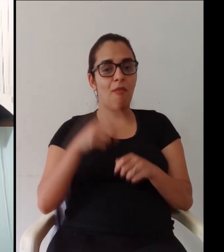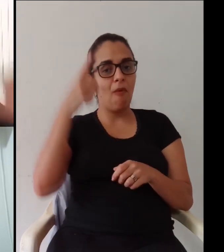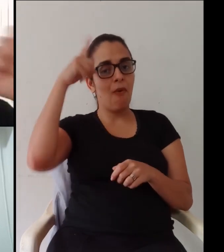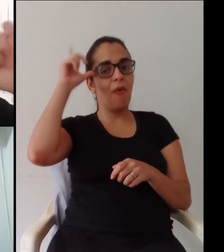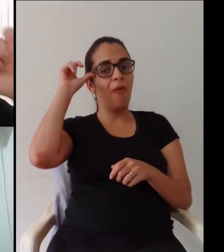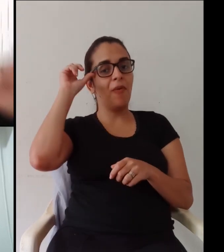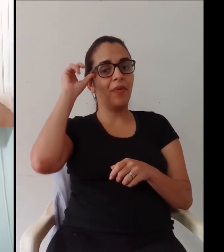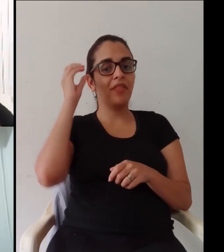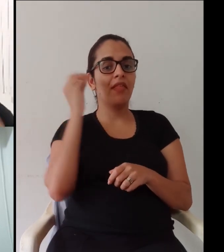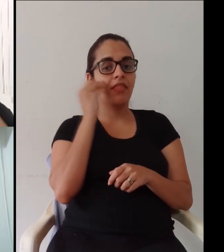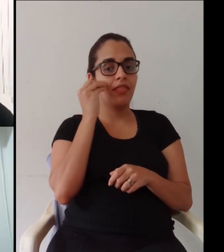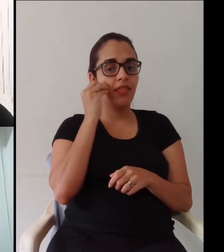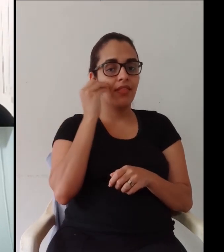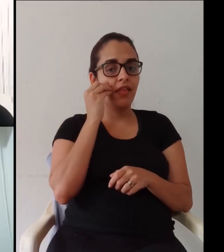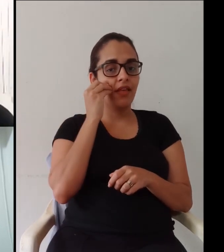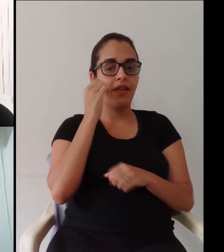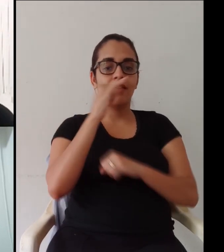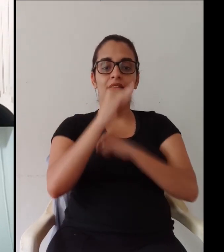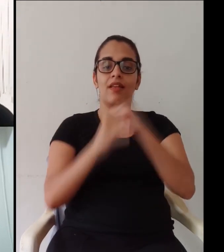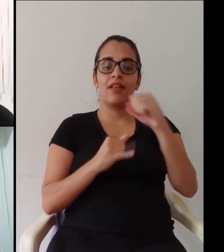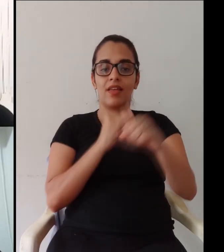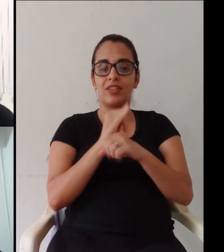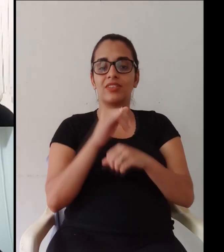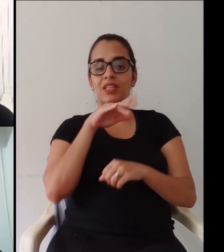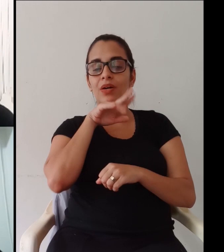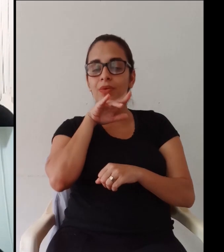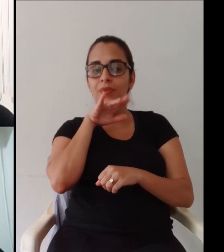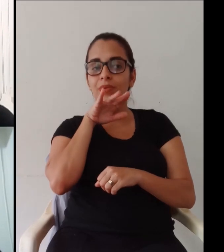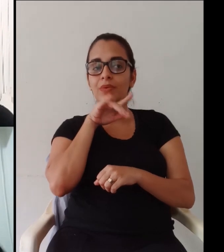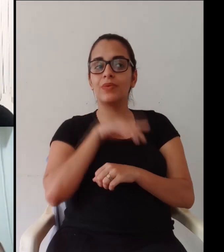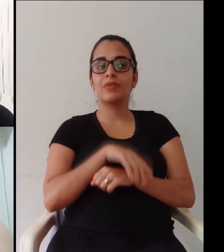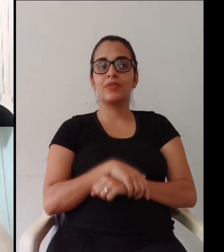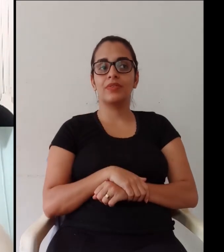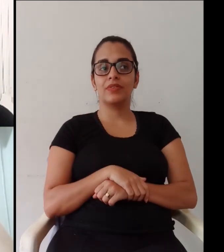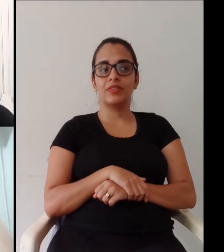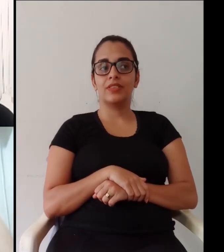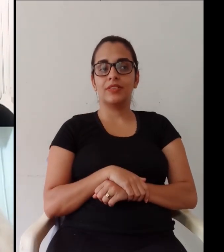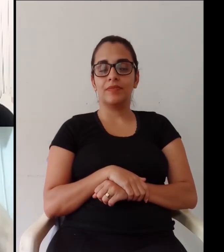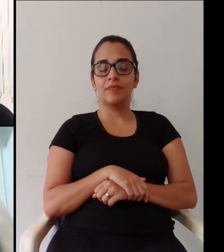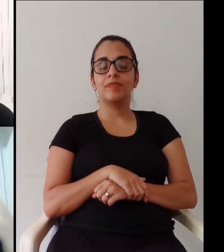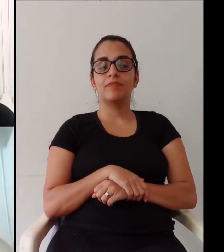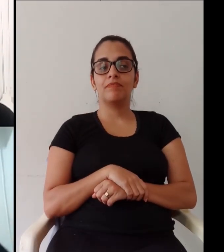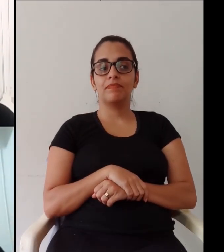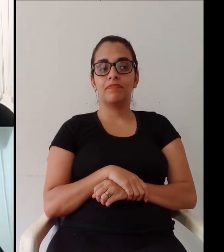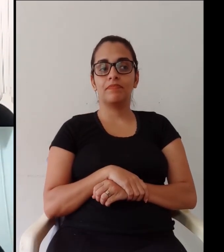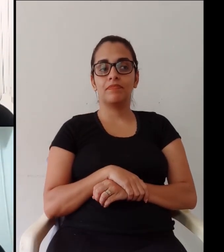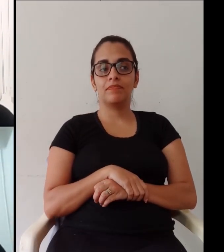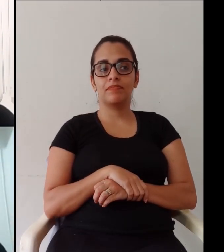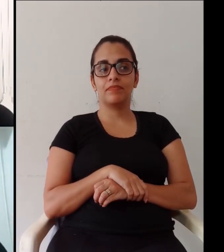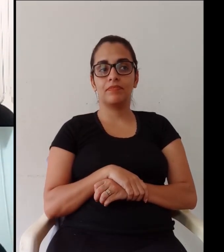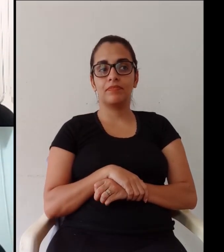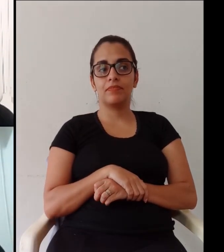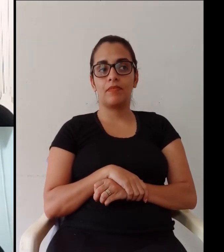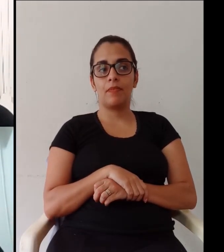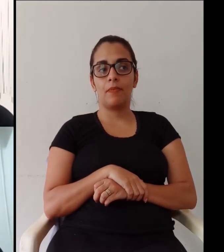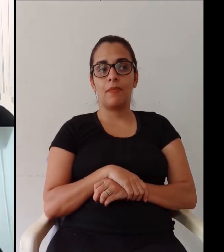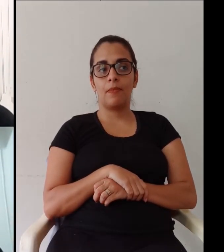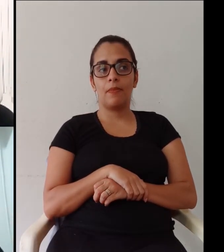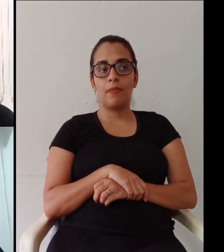Bom Eu juro que eu e Mariela fizemos testes ontem tá gente? Mas como a internet hoje está oscilando em